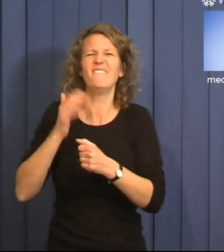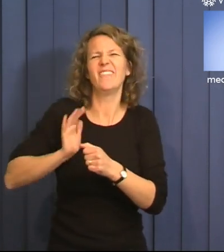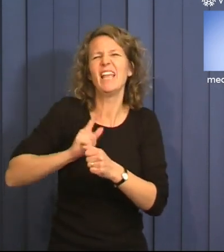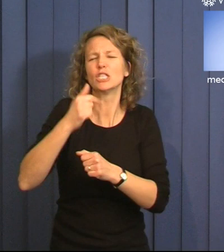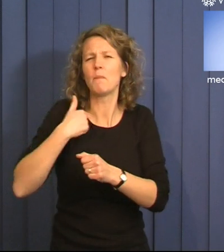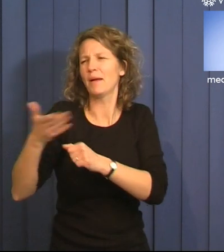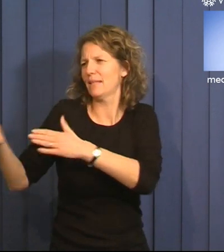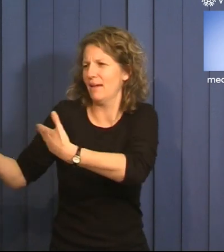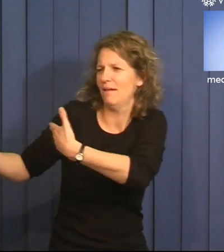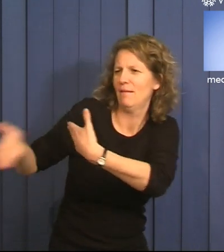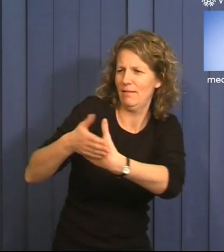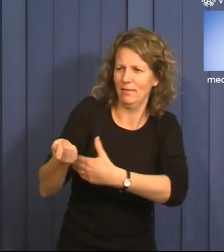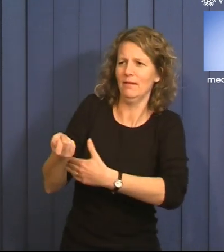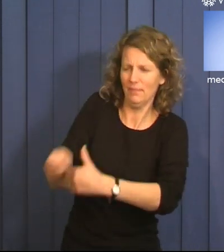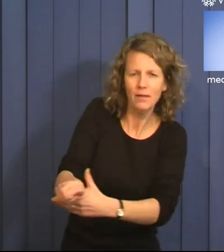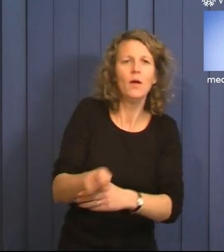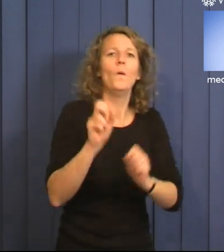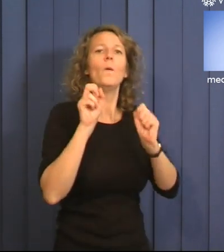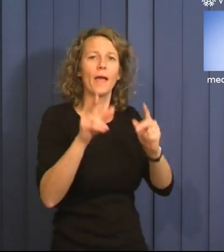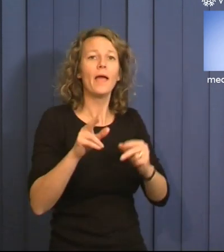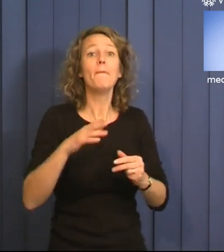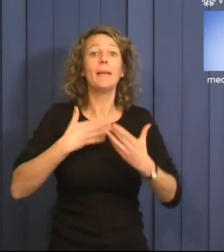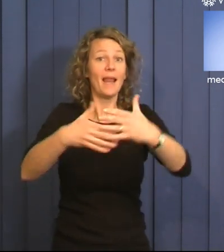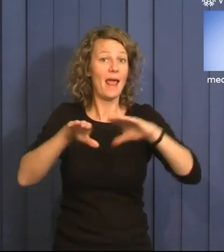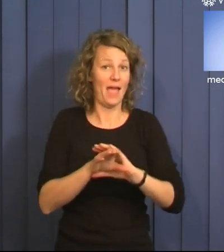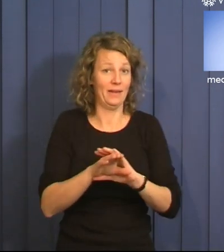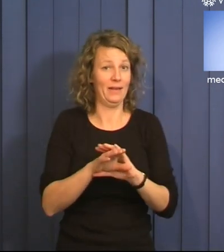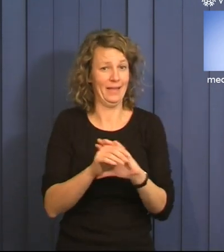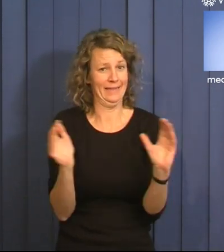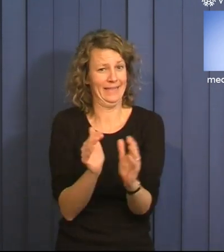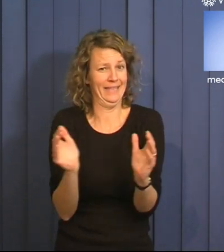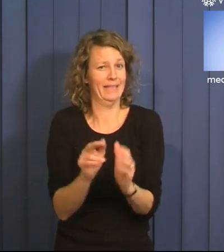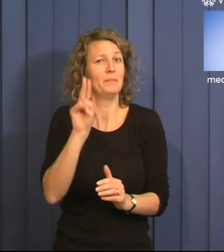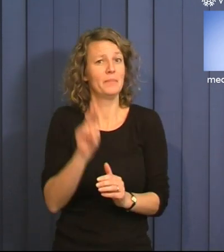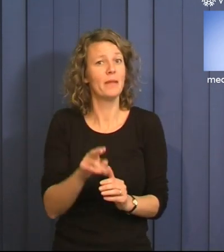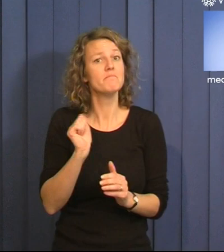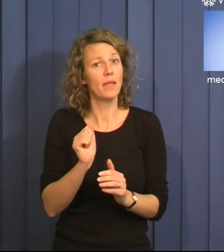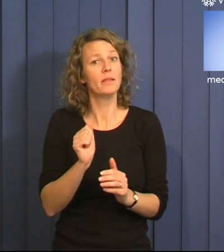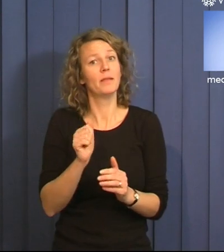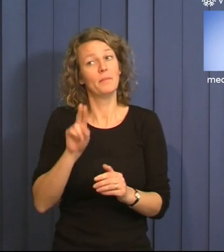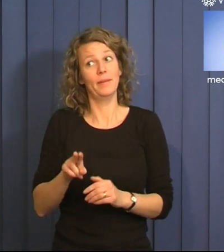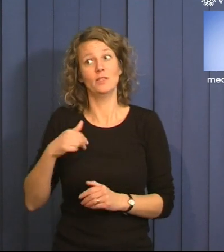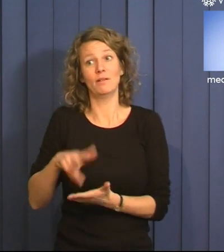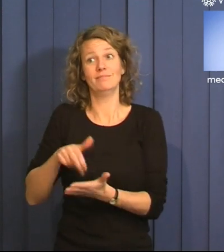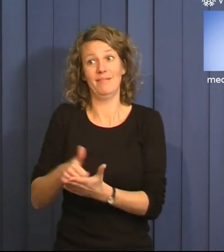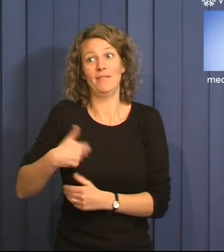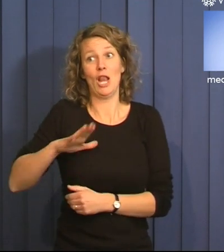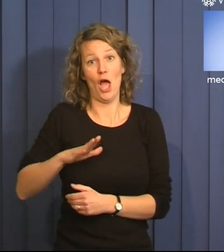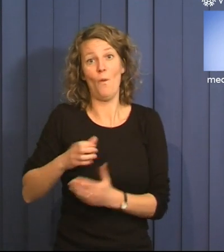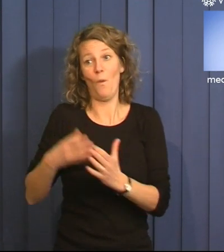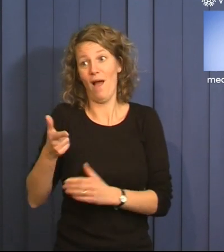jag bara stänga här. Så. Och min lägenhet den är inte särskilt stor. Men det var som sagt terrassen som jag föll för.